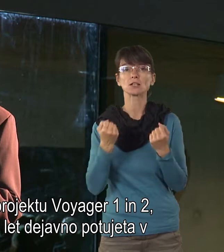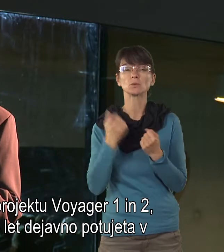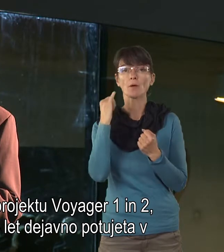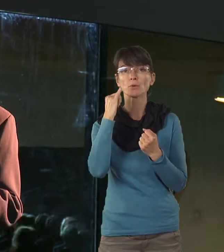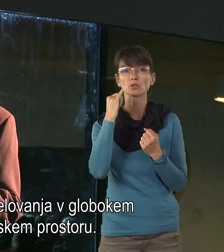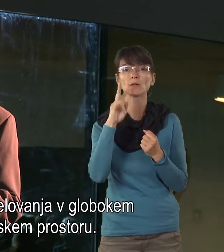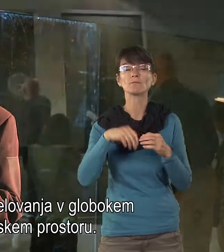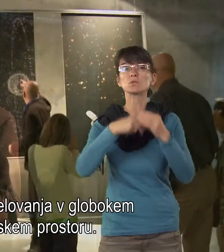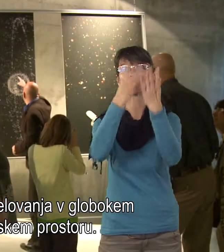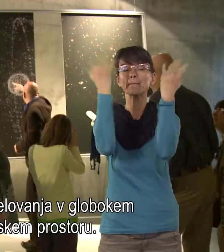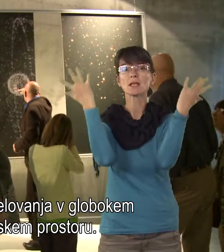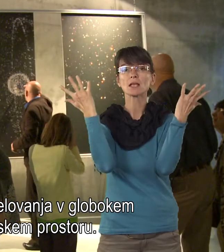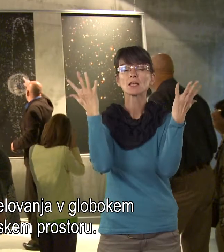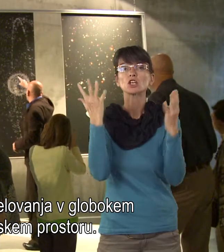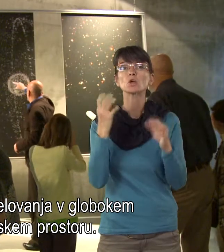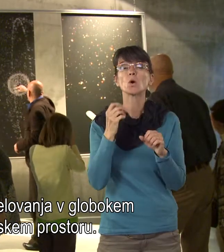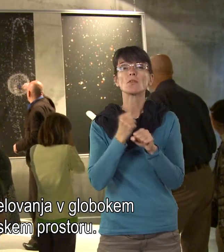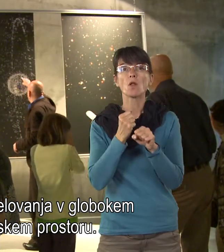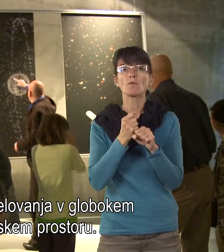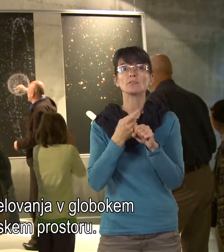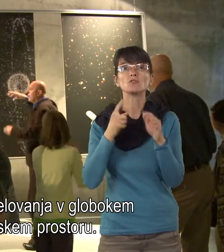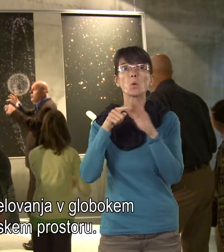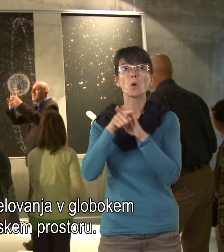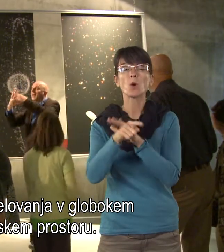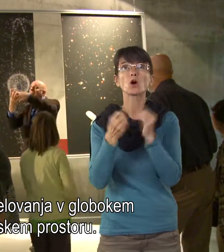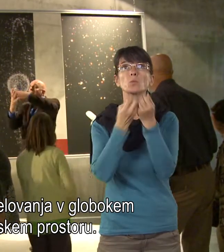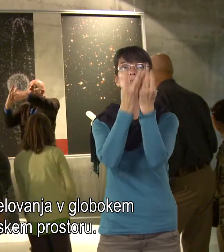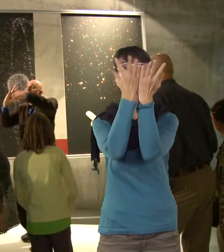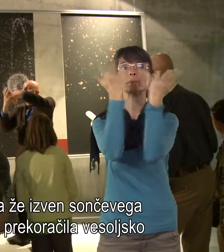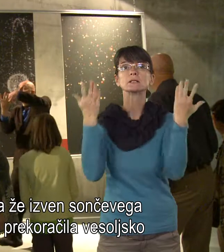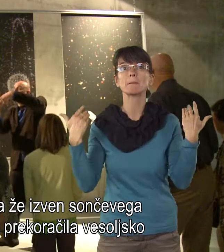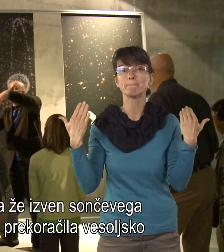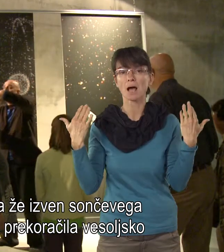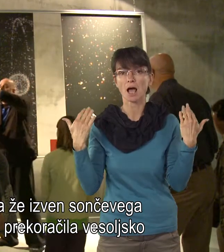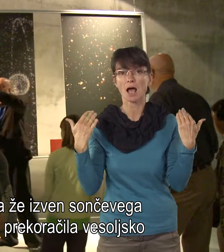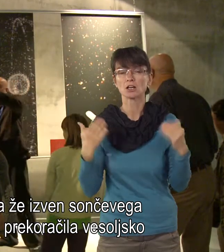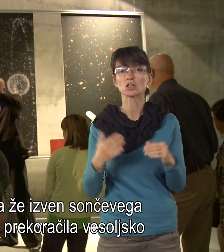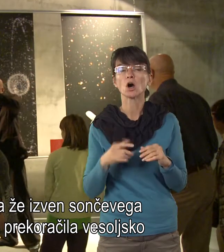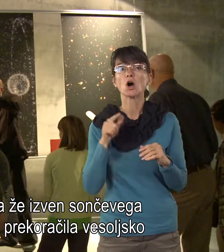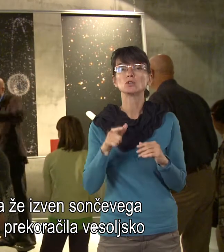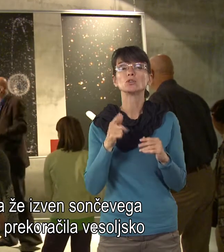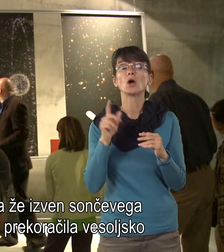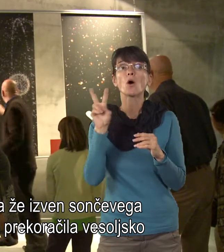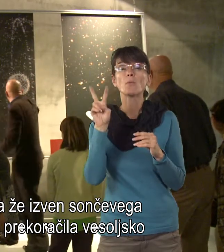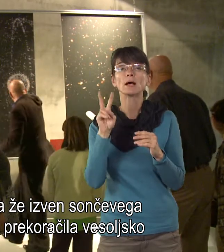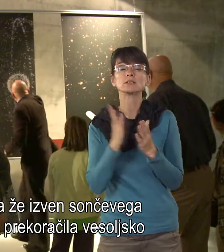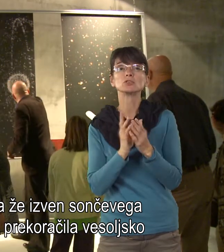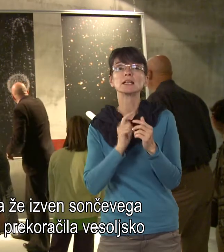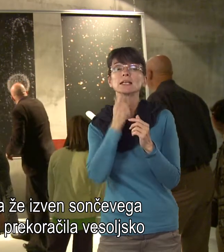vsemirju in delovanja v glabokem vsemirskem varku. Voyagerja sta že izven sočnega objema in sta prekoračila